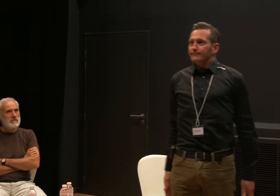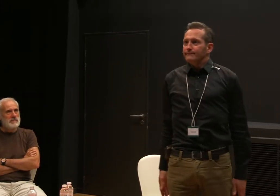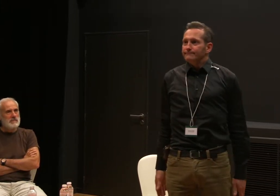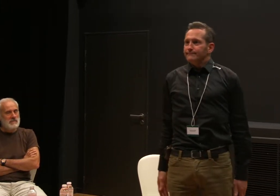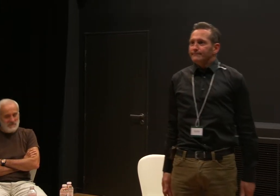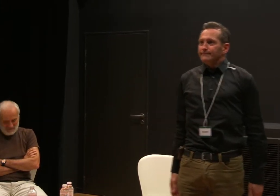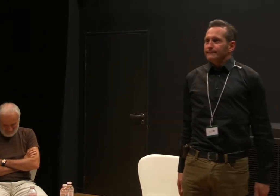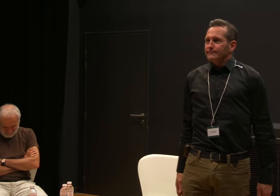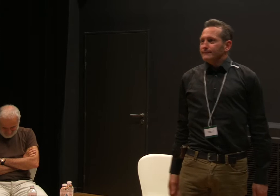Hollande.